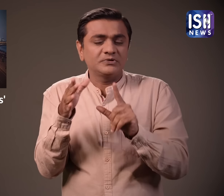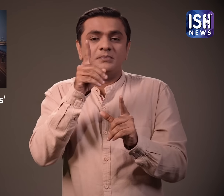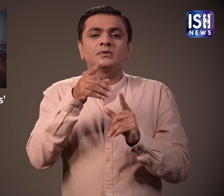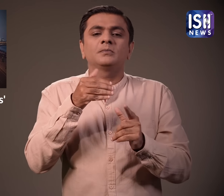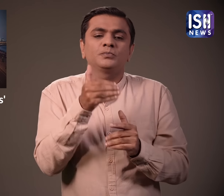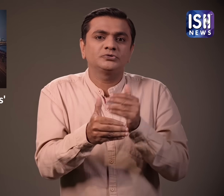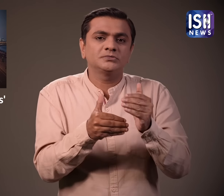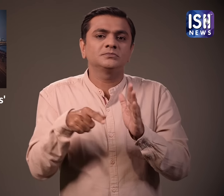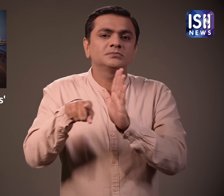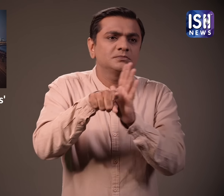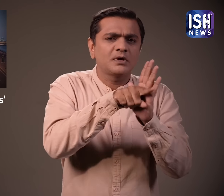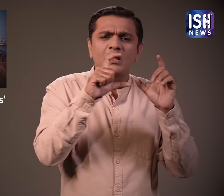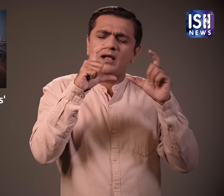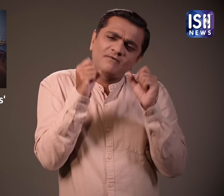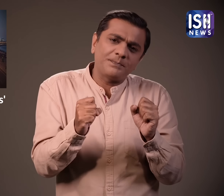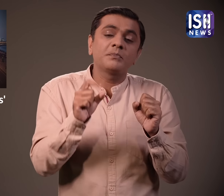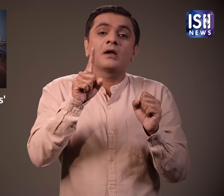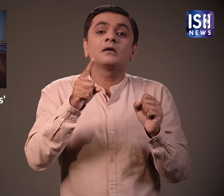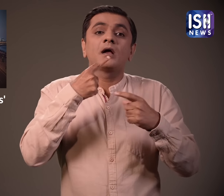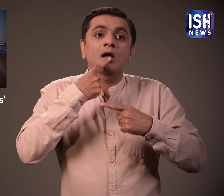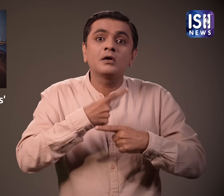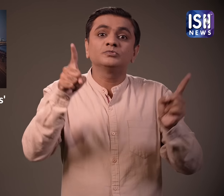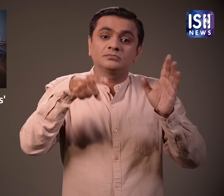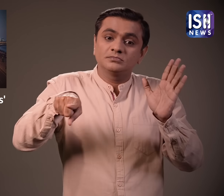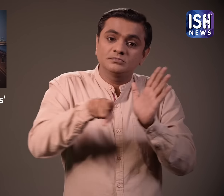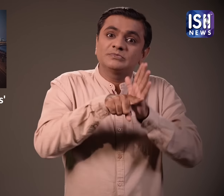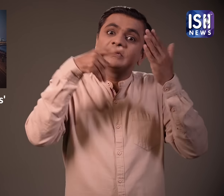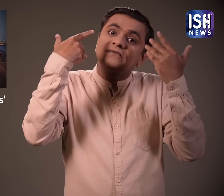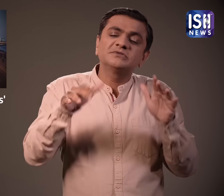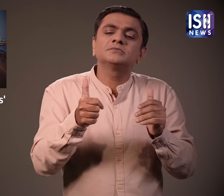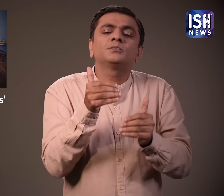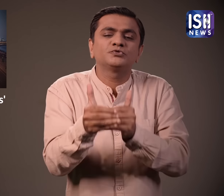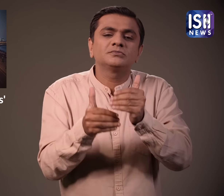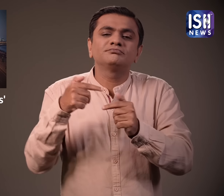नाम बदल दे गए है लेकिन प्रक्रिया अभी भी चल रही है और अभी तक गोशक नहीं किये गए